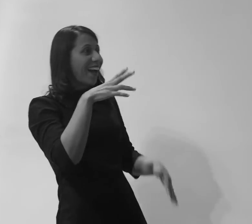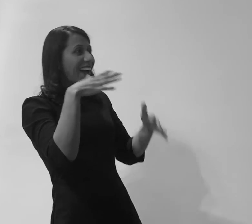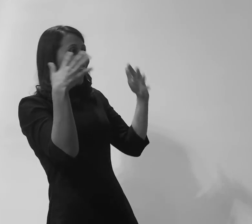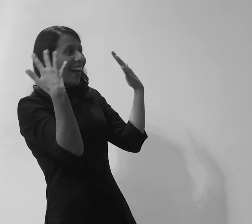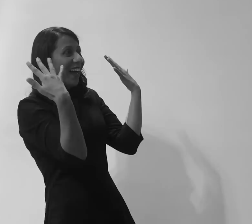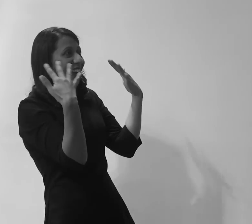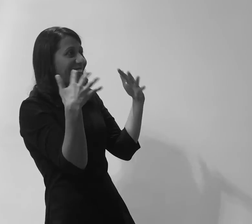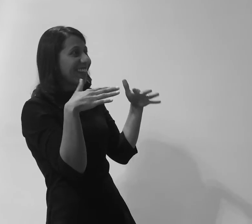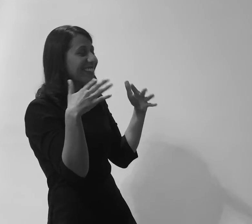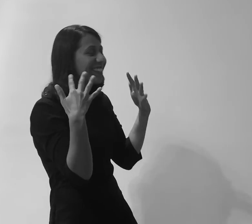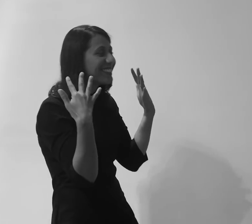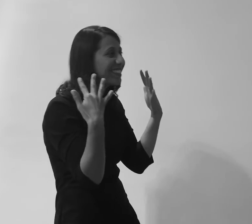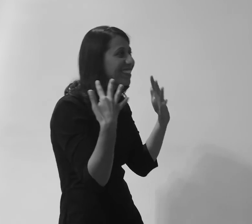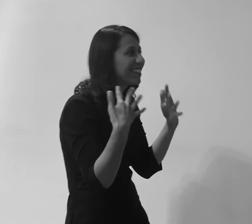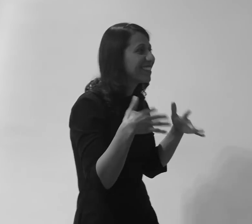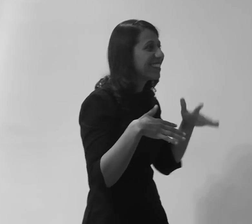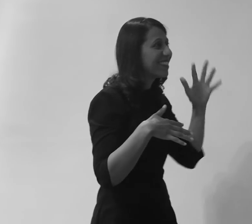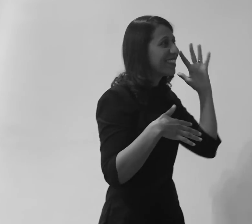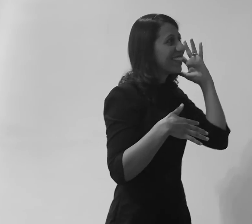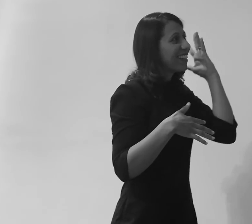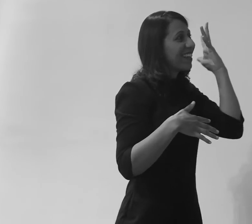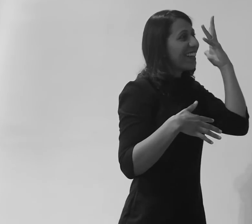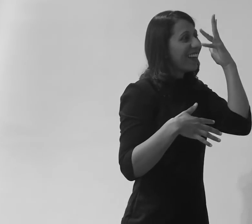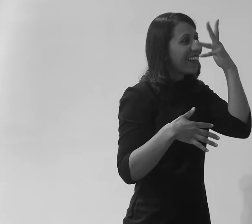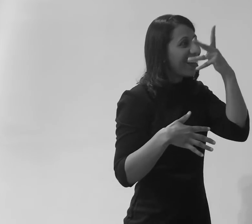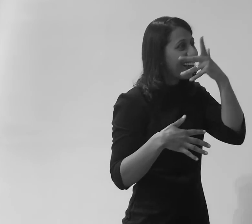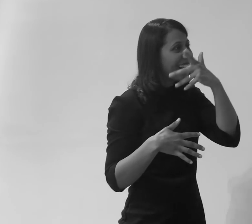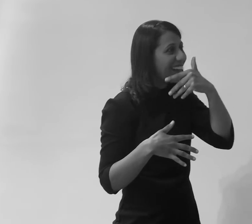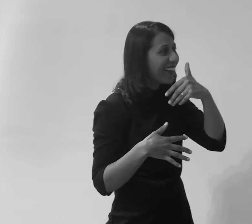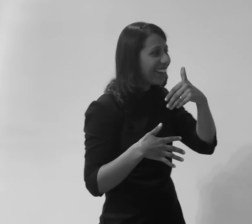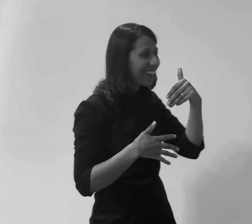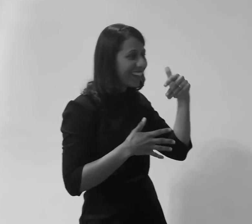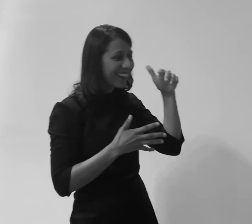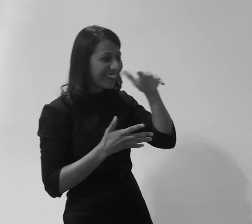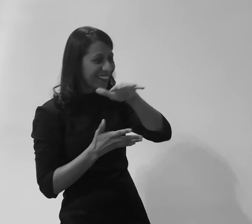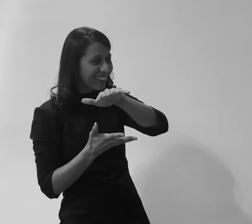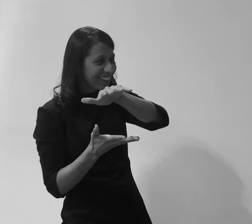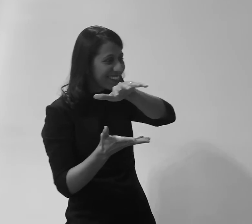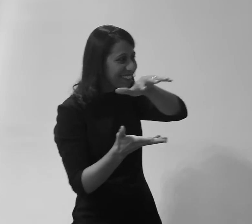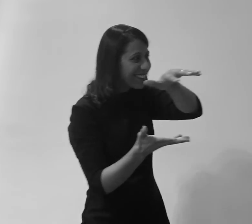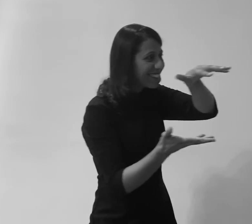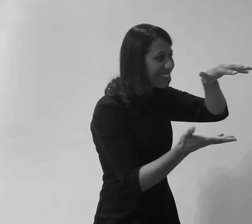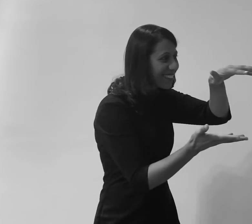que lhe prometi